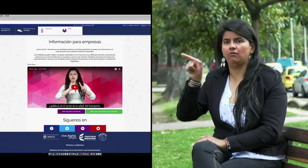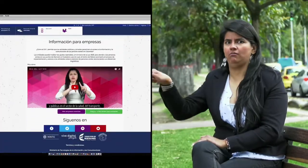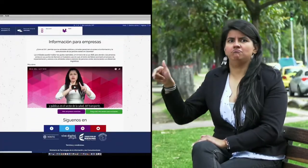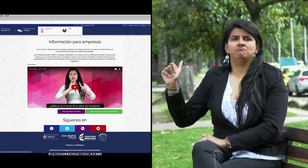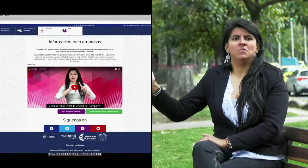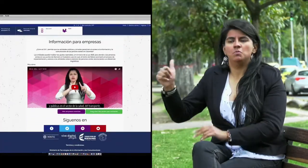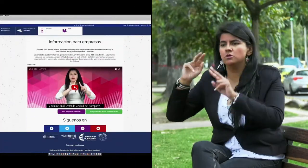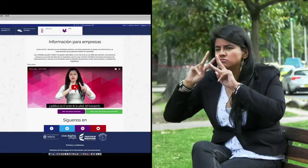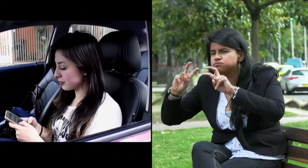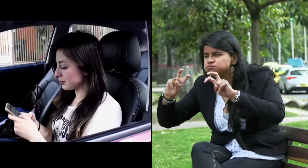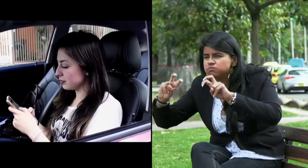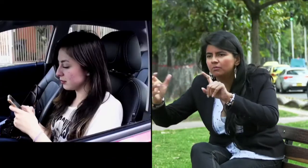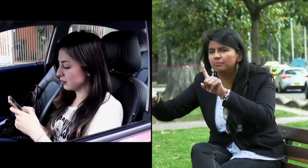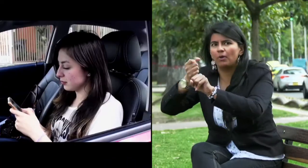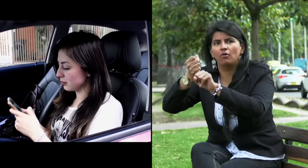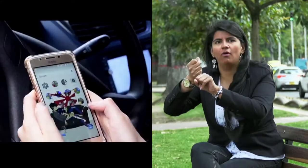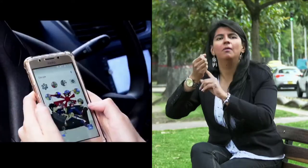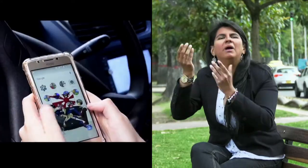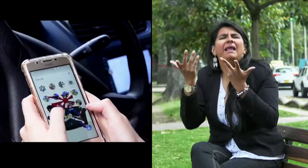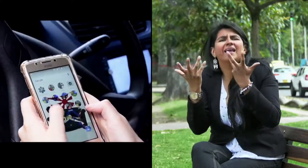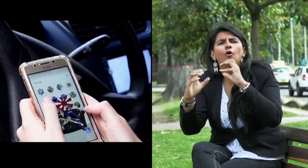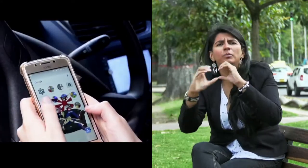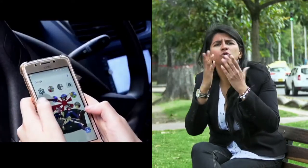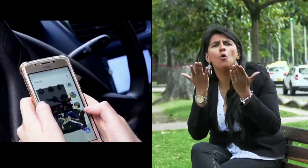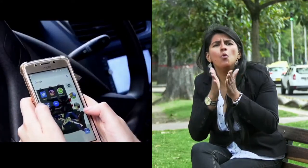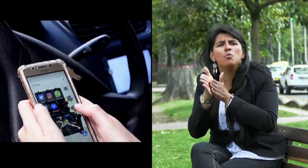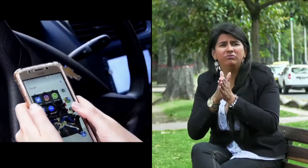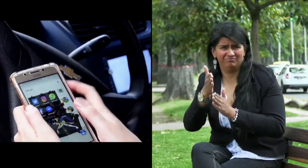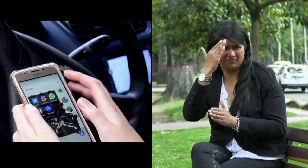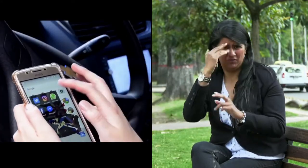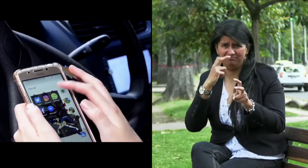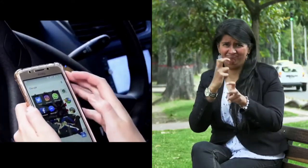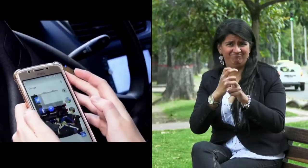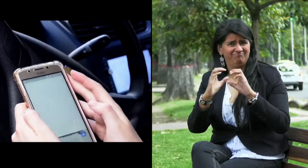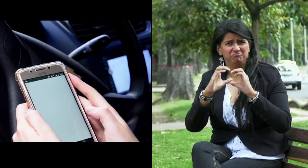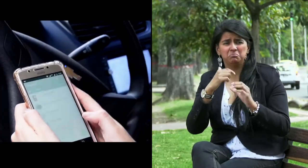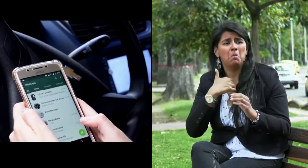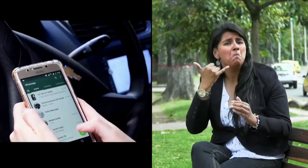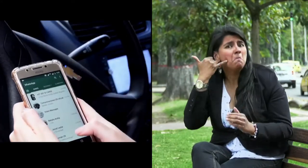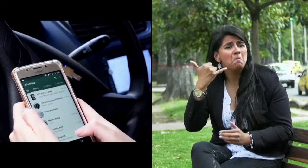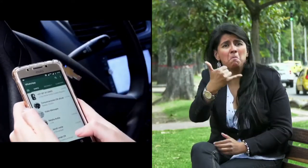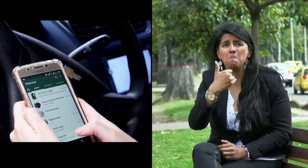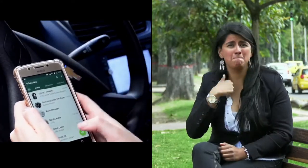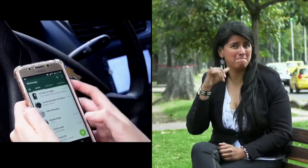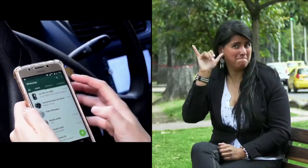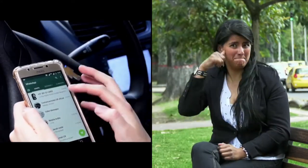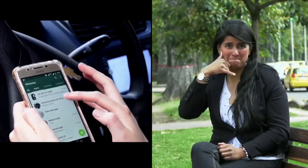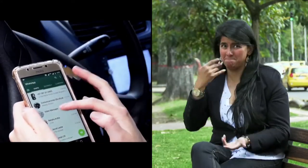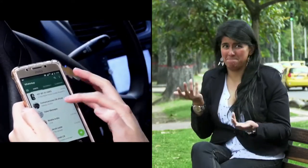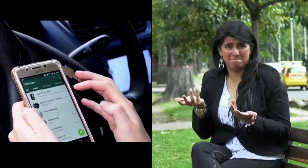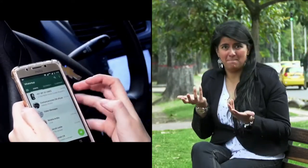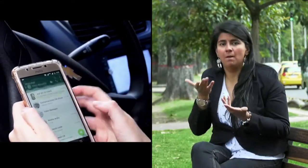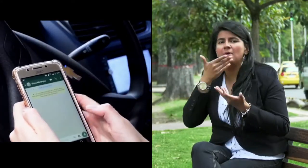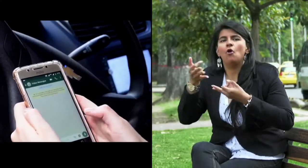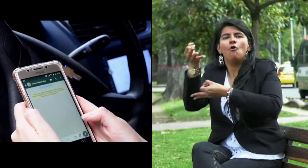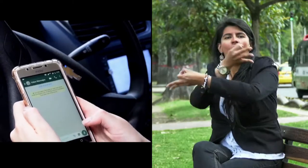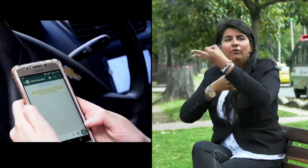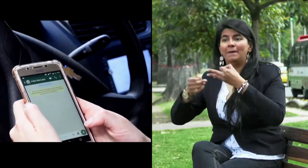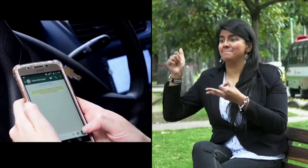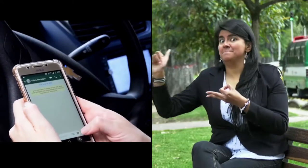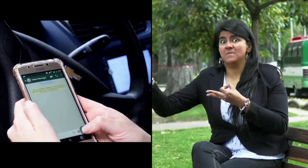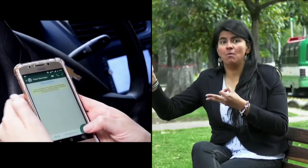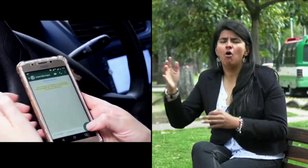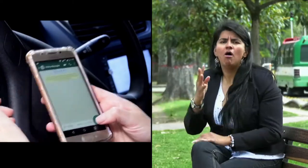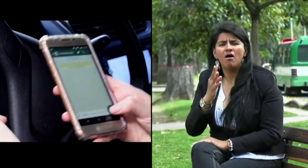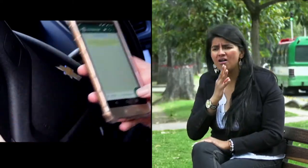de ese servicio. La persona que se encargó de contactarme fue Catalina y ella pues debido a la dificultad que se presenta para